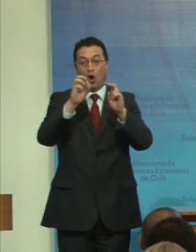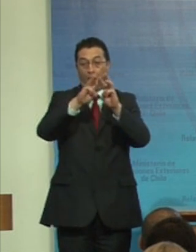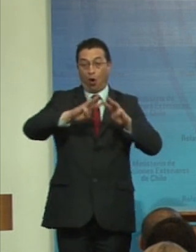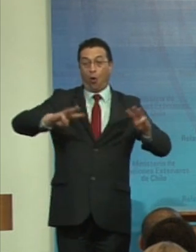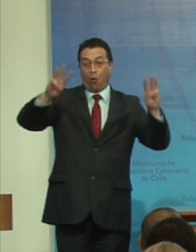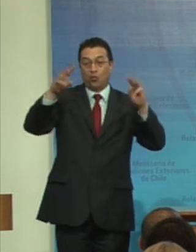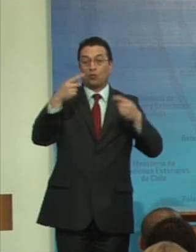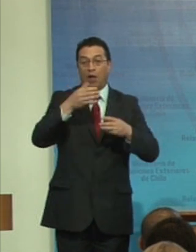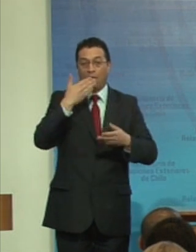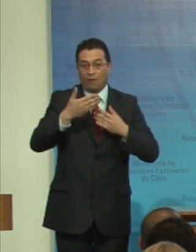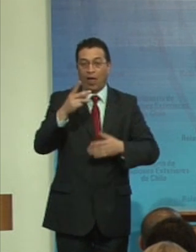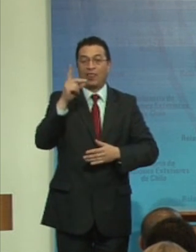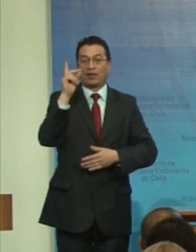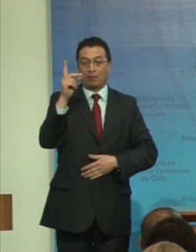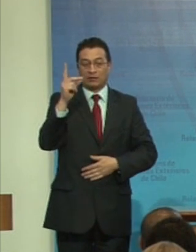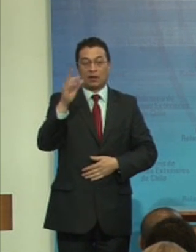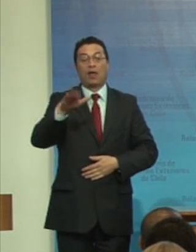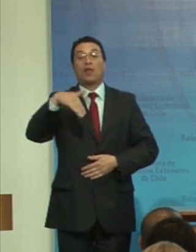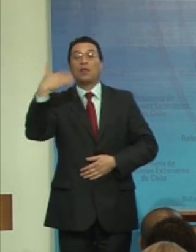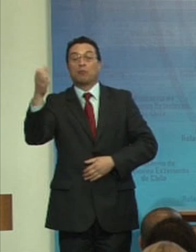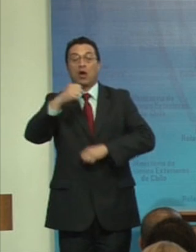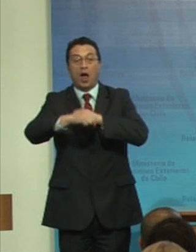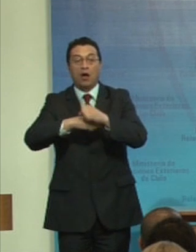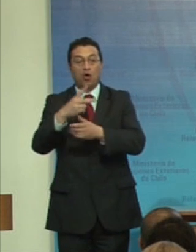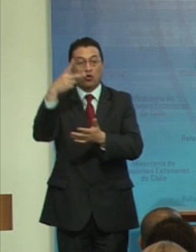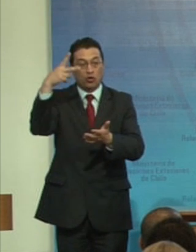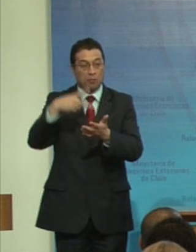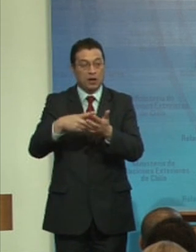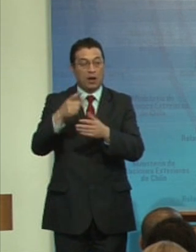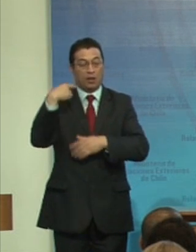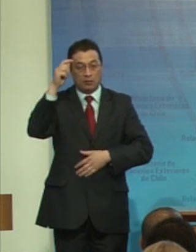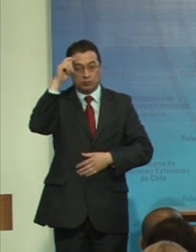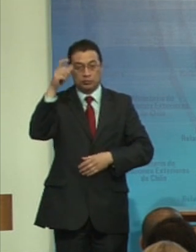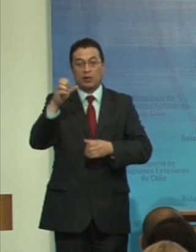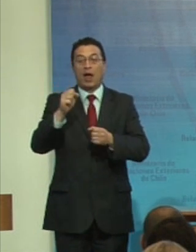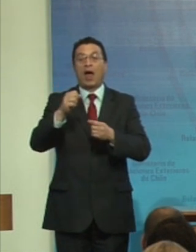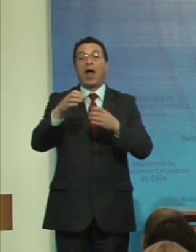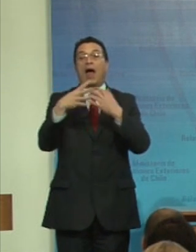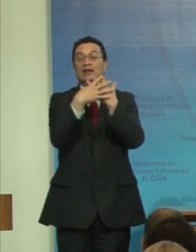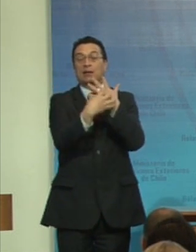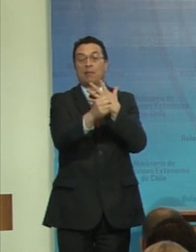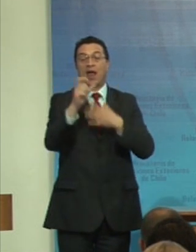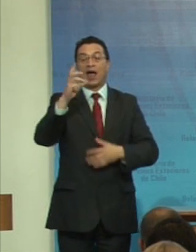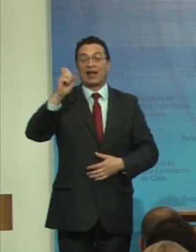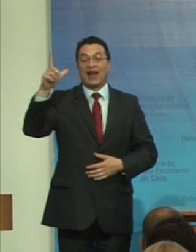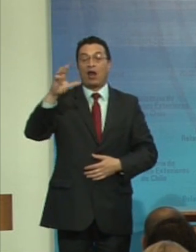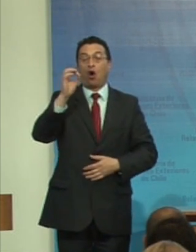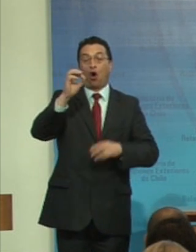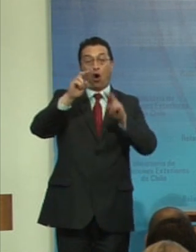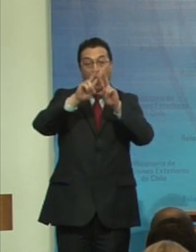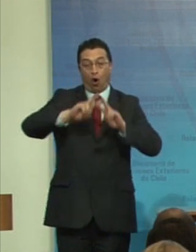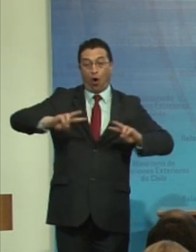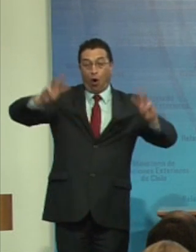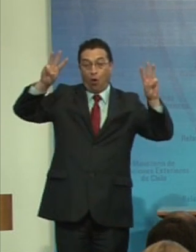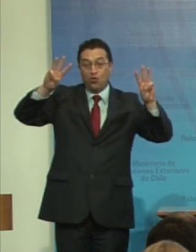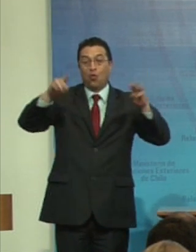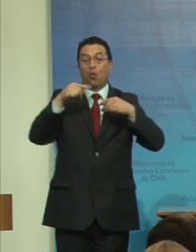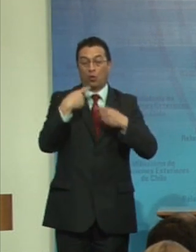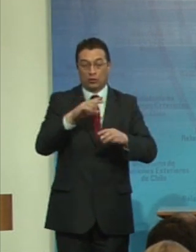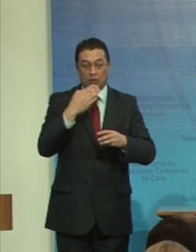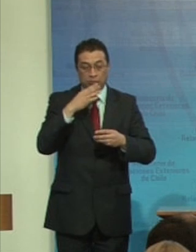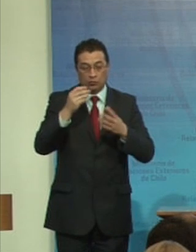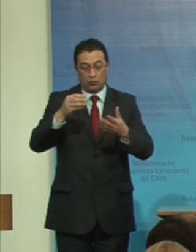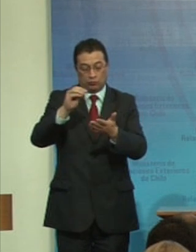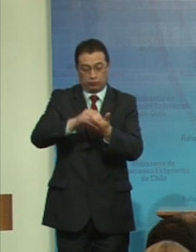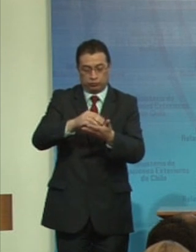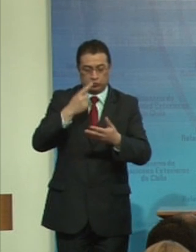Discapacidad, y luego hacia el año 2000, con la creación por la Asamblea General de la ONU, del comité abocado a proponer